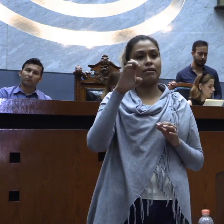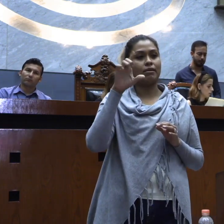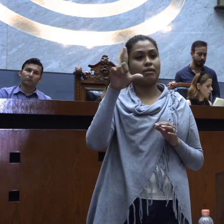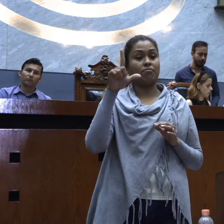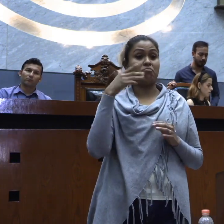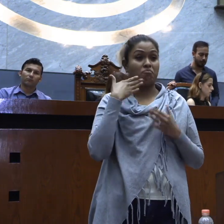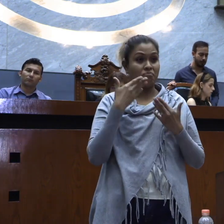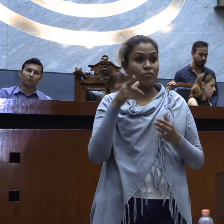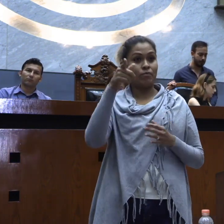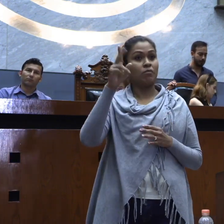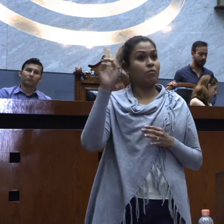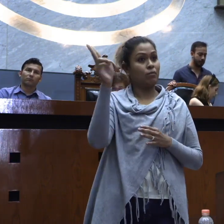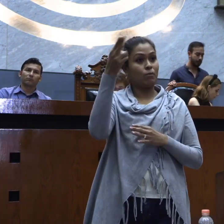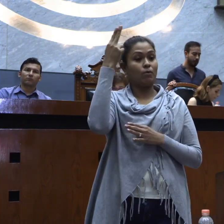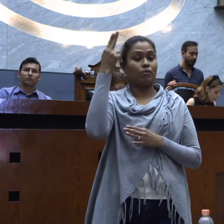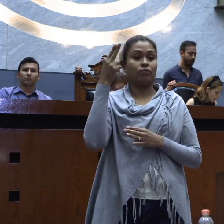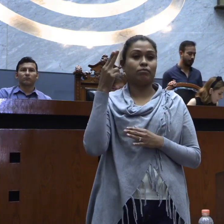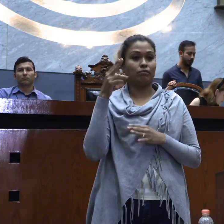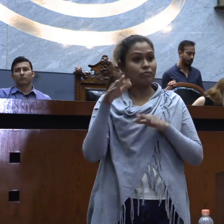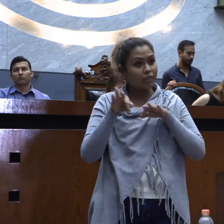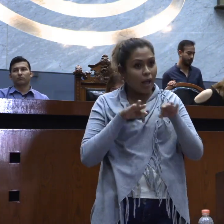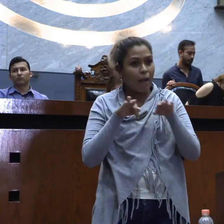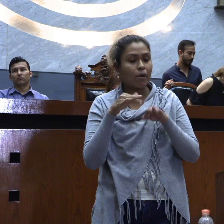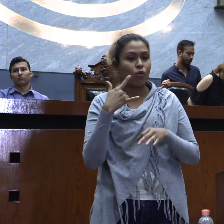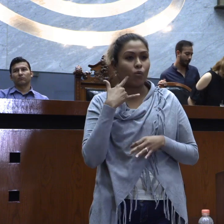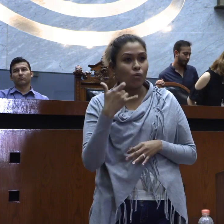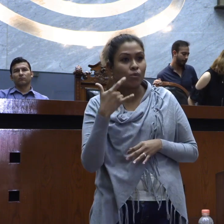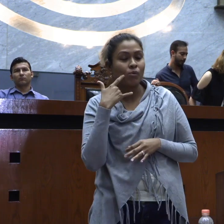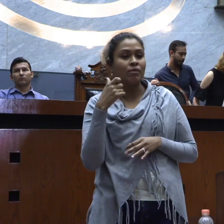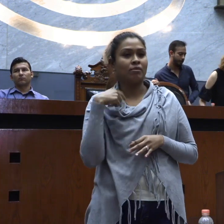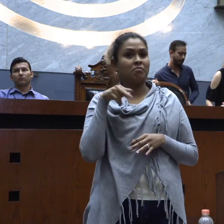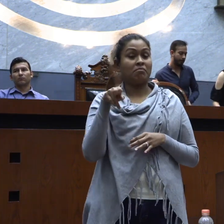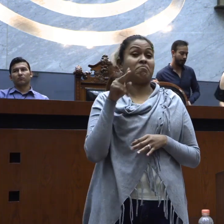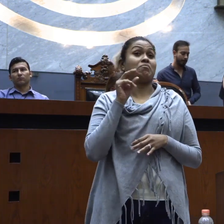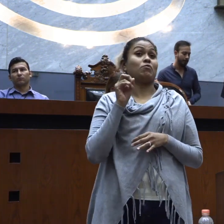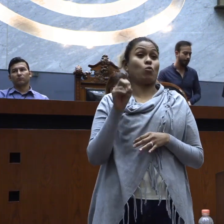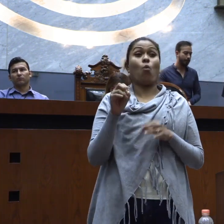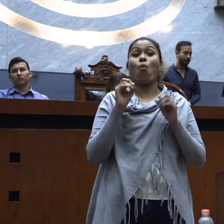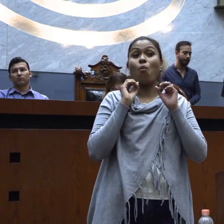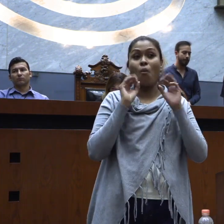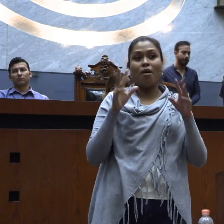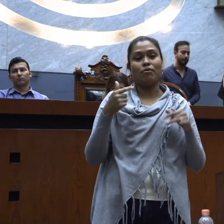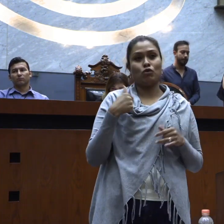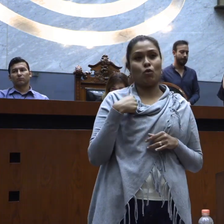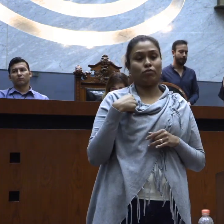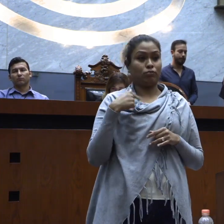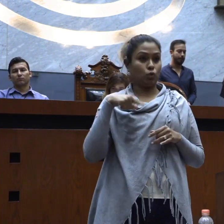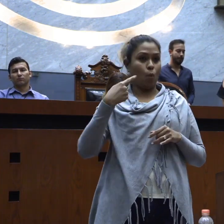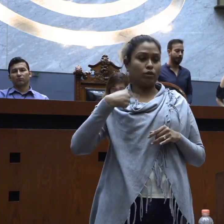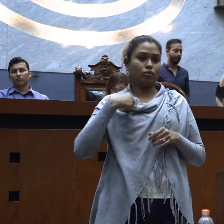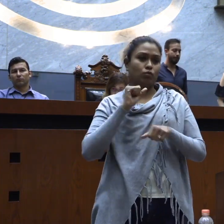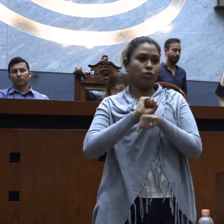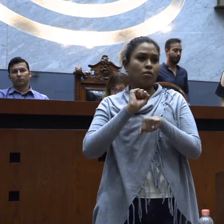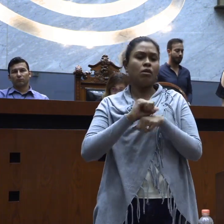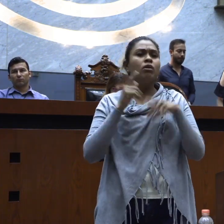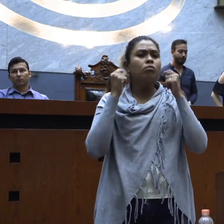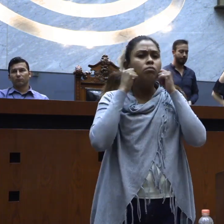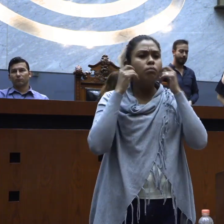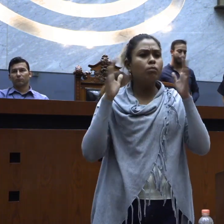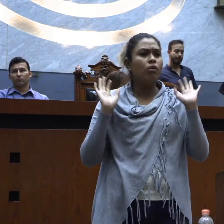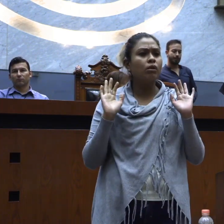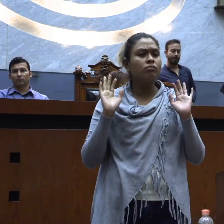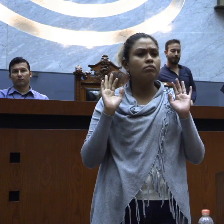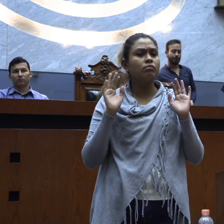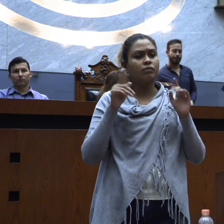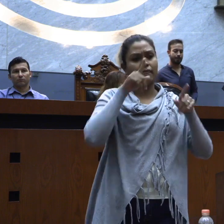platicaba con diferentes compañeros, con Raúl y con Daniel que actualmente él está en la universidad y digo,